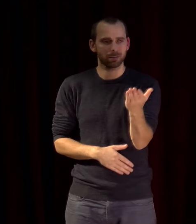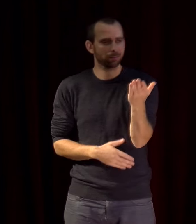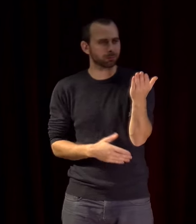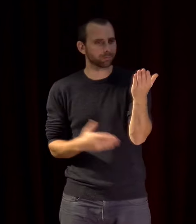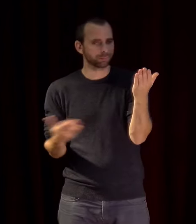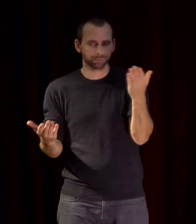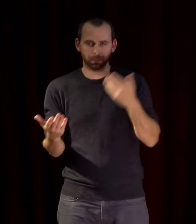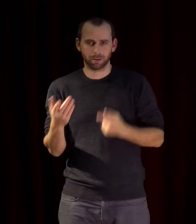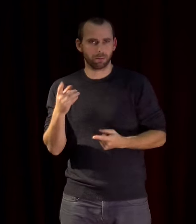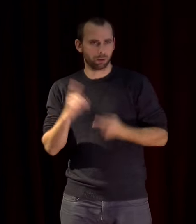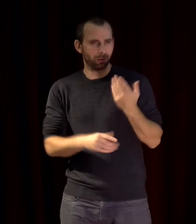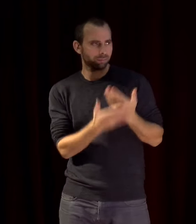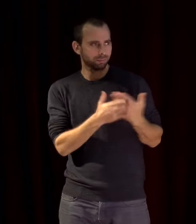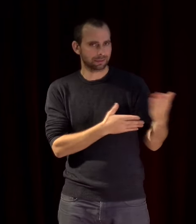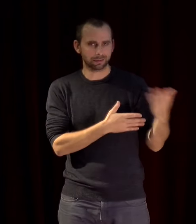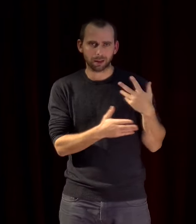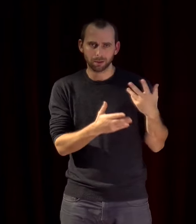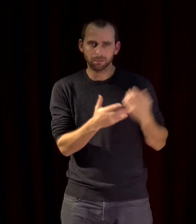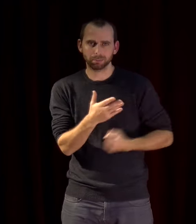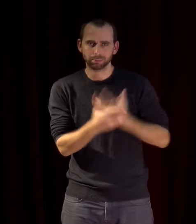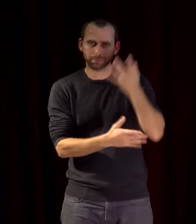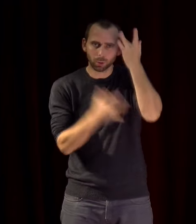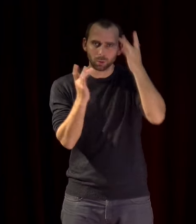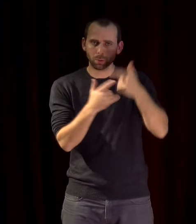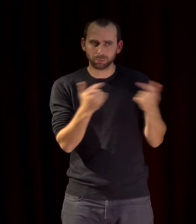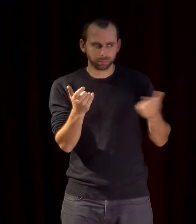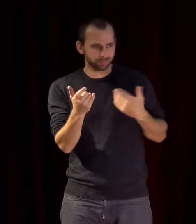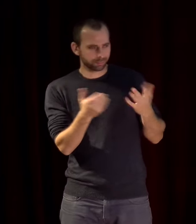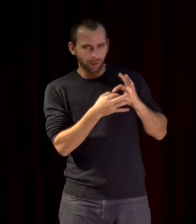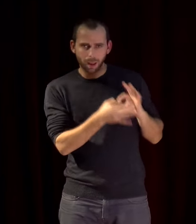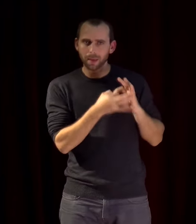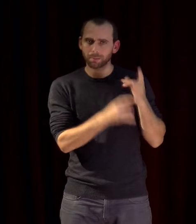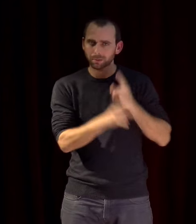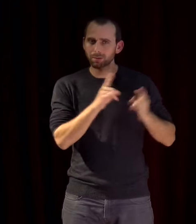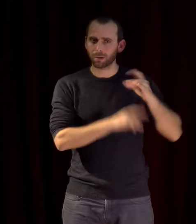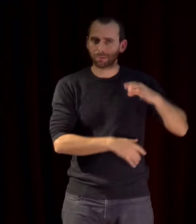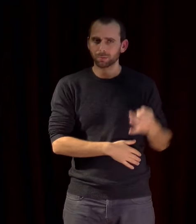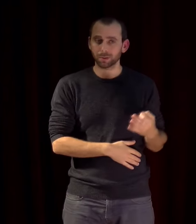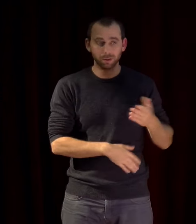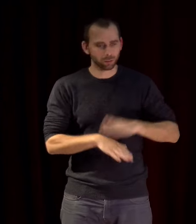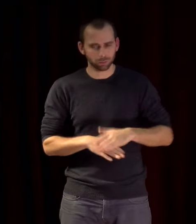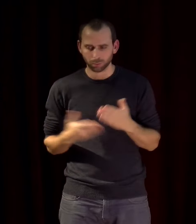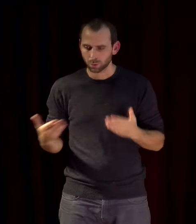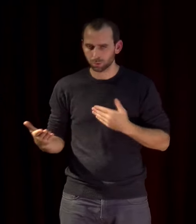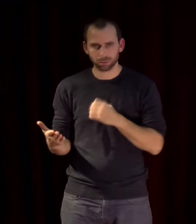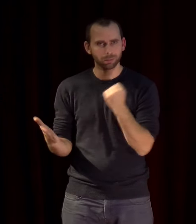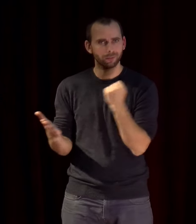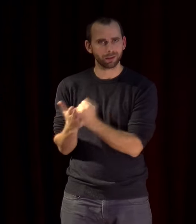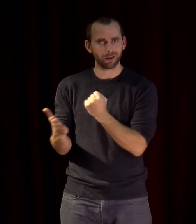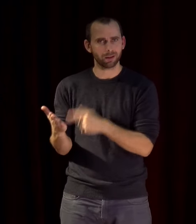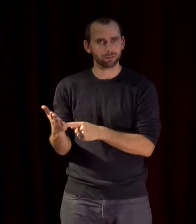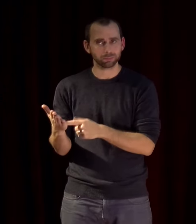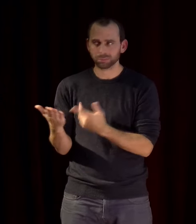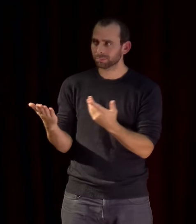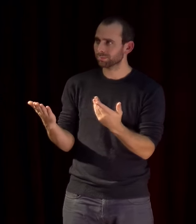elle a façonné notre histoire aujourd'hui demander un visa auprès des autorités